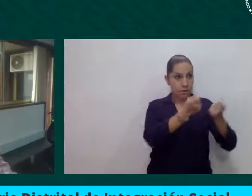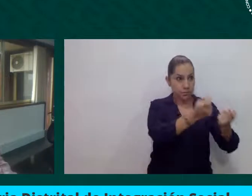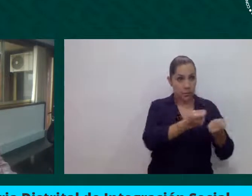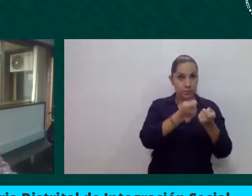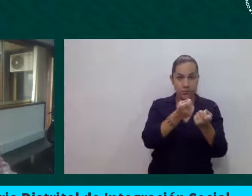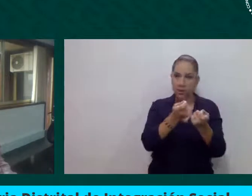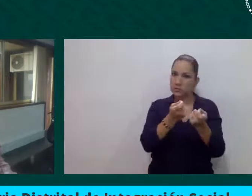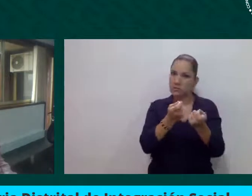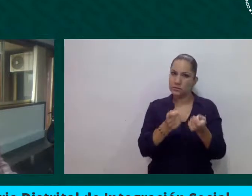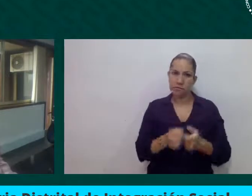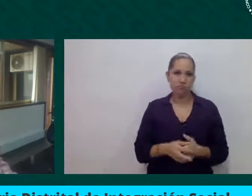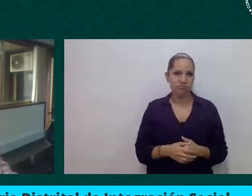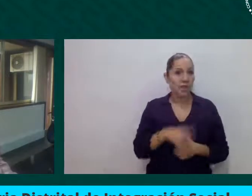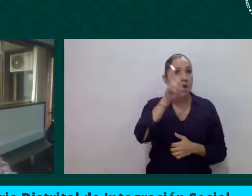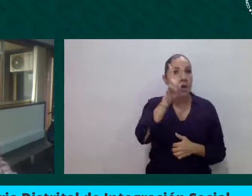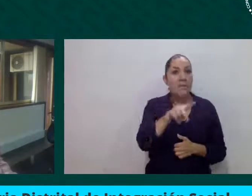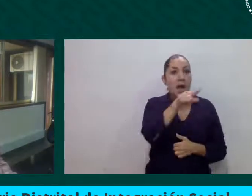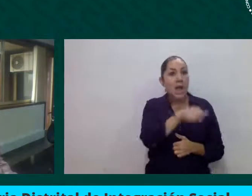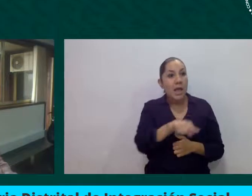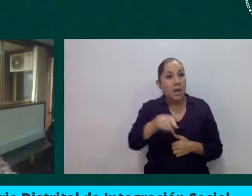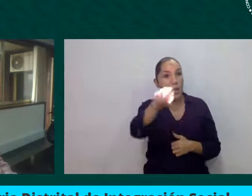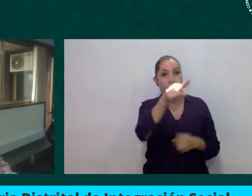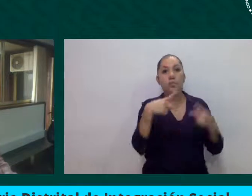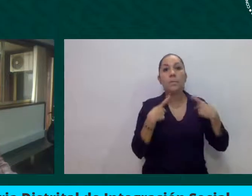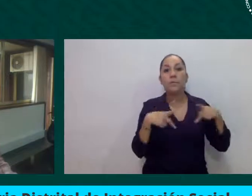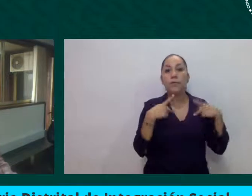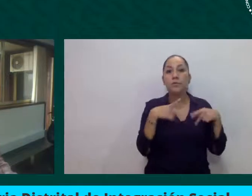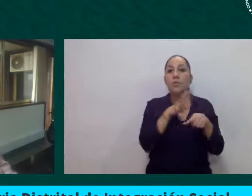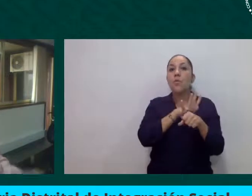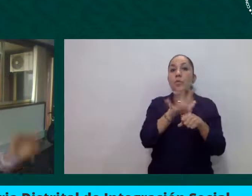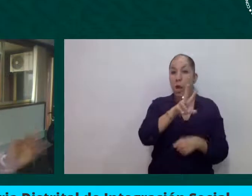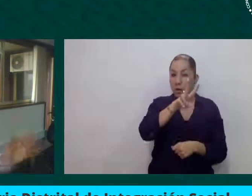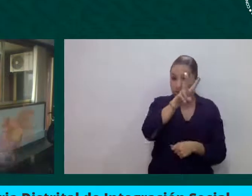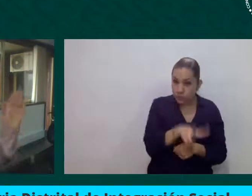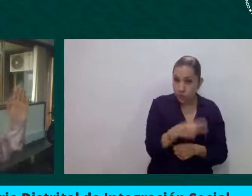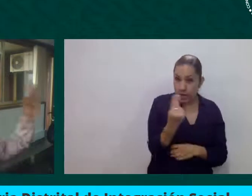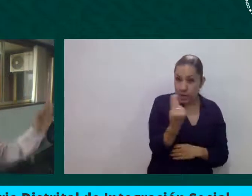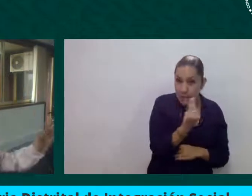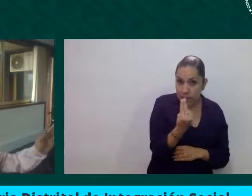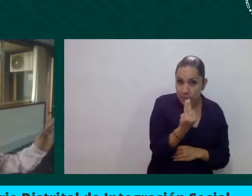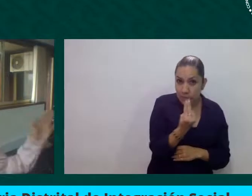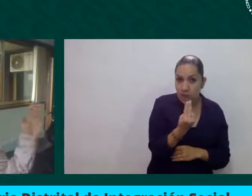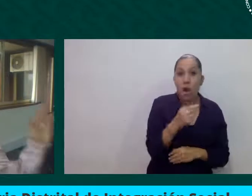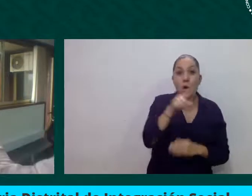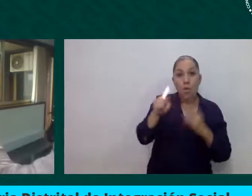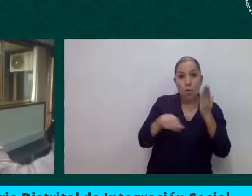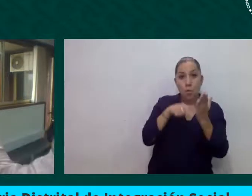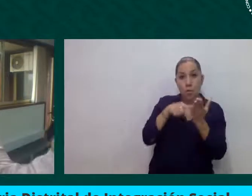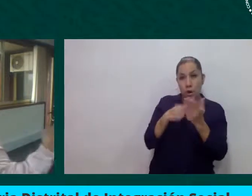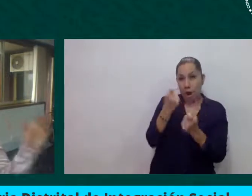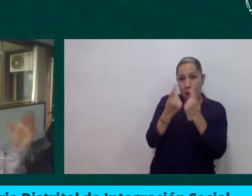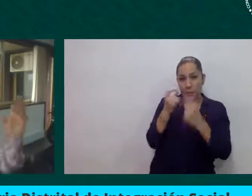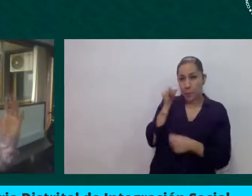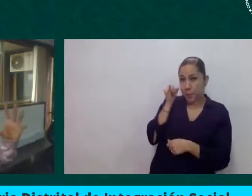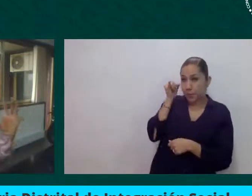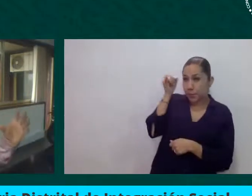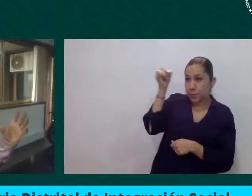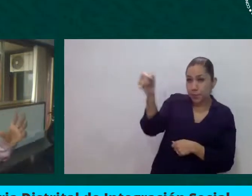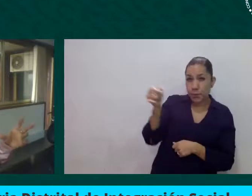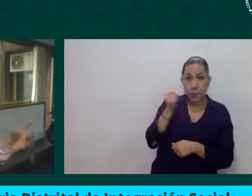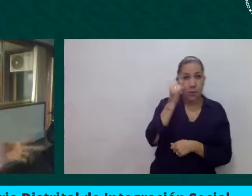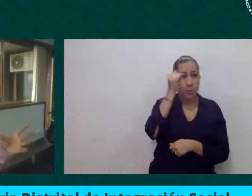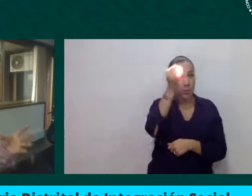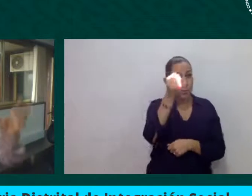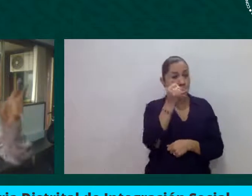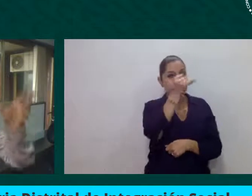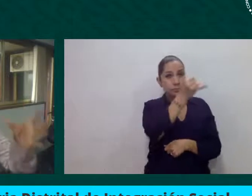los lugares más apartados de la ciudad, con una respuesta que si bien no mitiga totalmente la pobreza, sí es